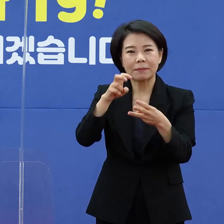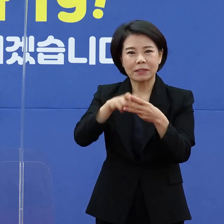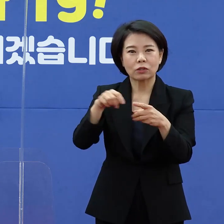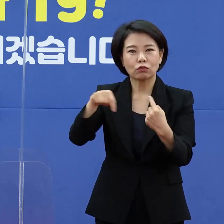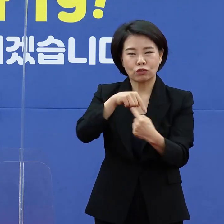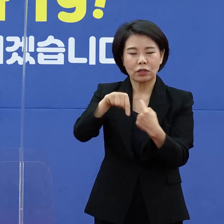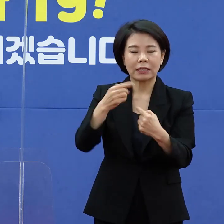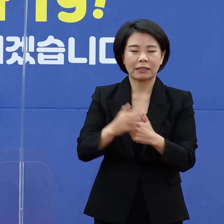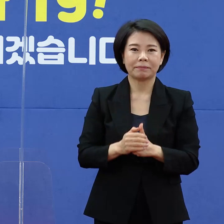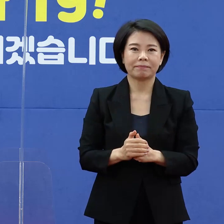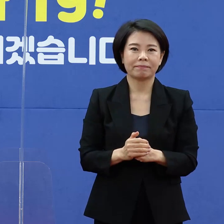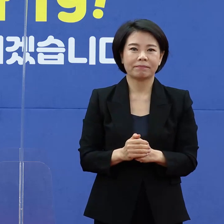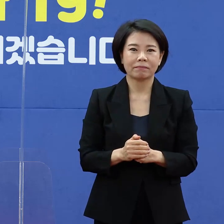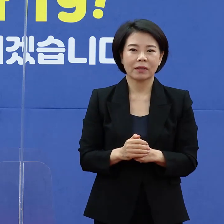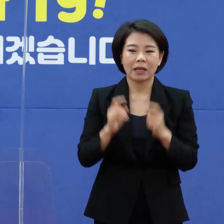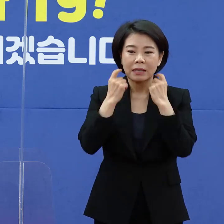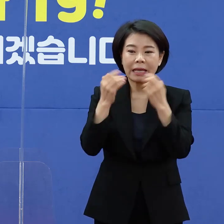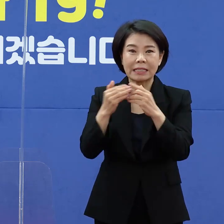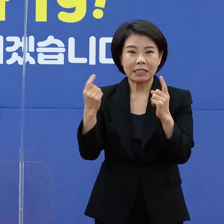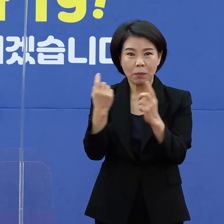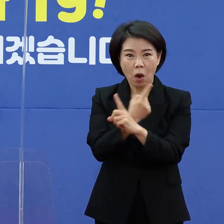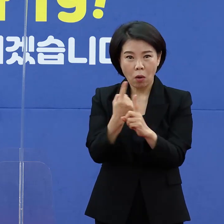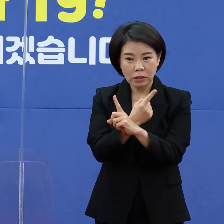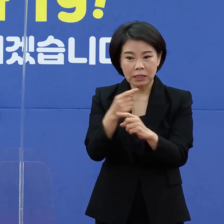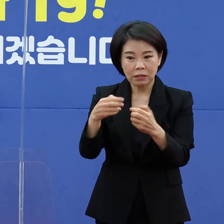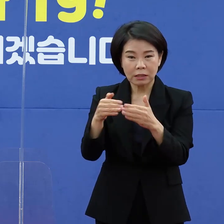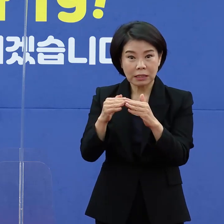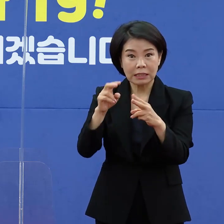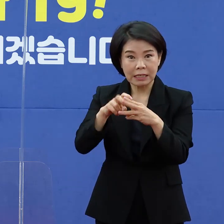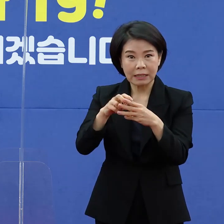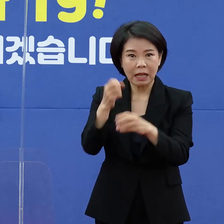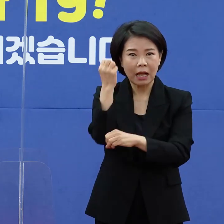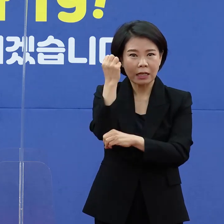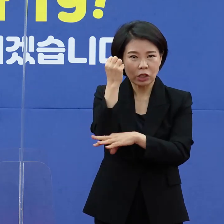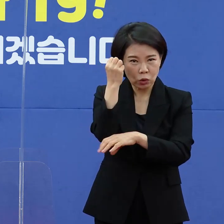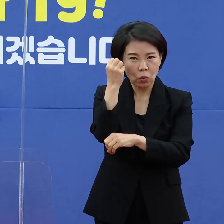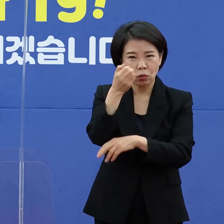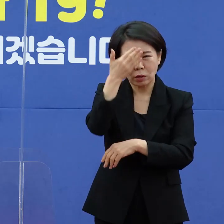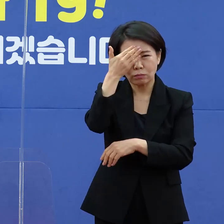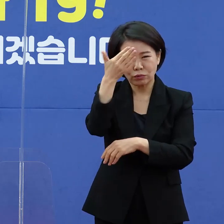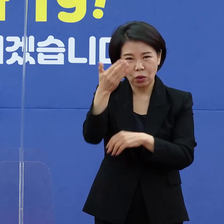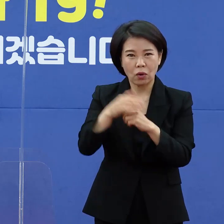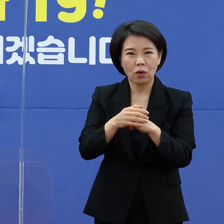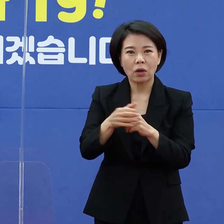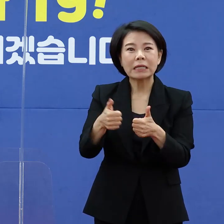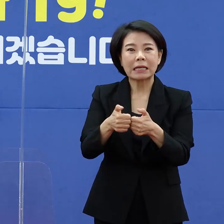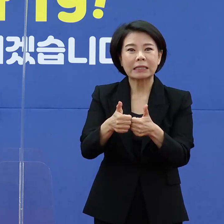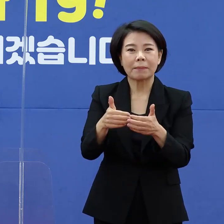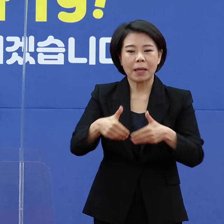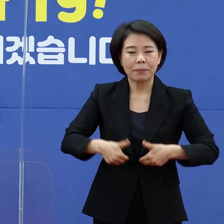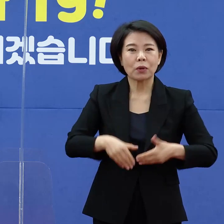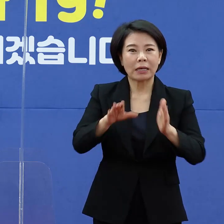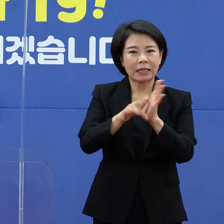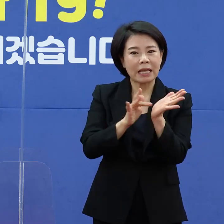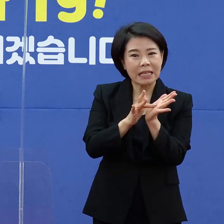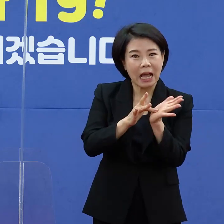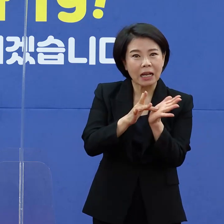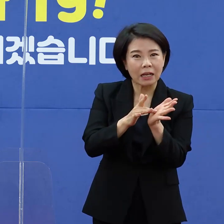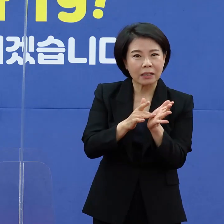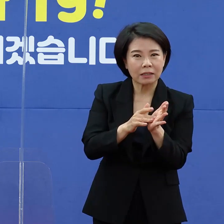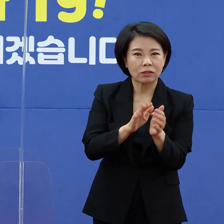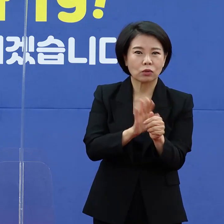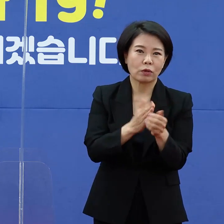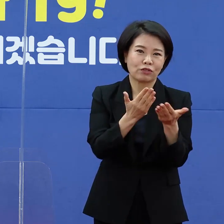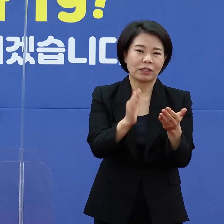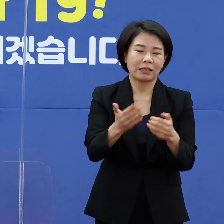운영합니다. 재택관리지원 상담센터는 기초 의료 상담을 실시하고 필요 시 의약품 처방을 할